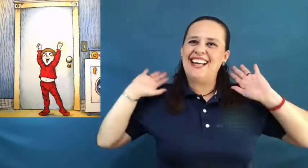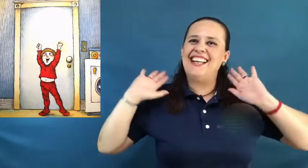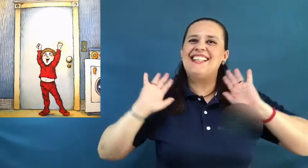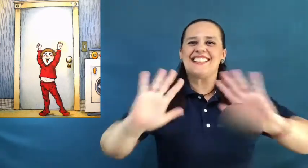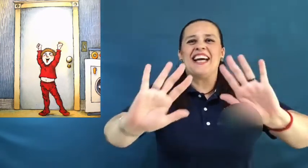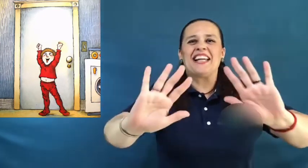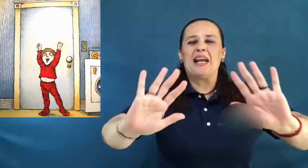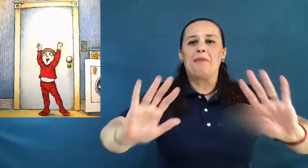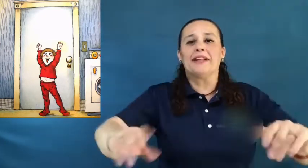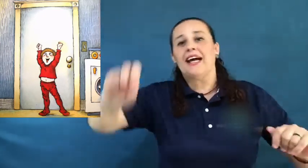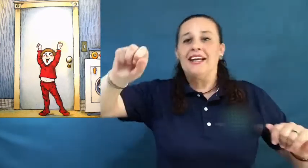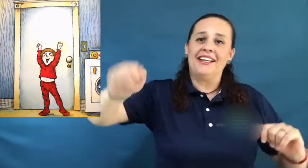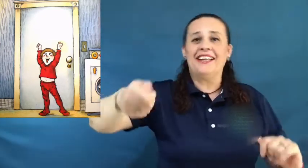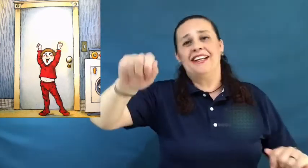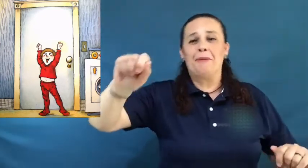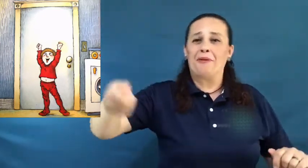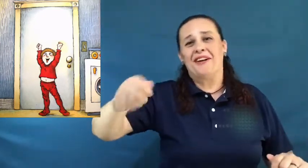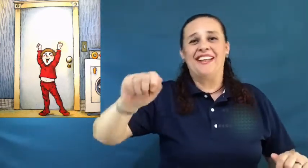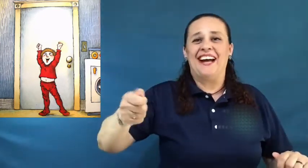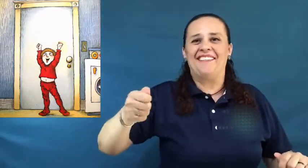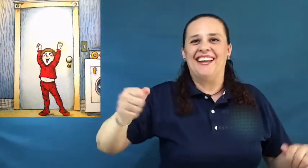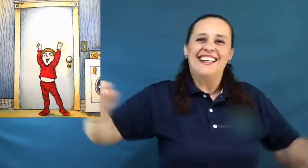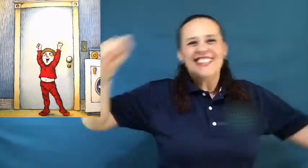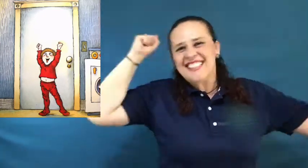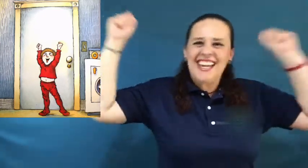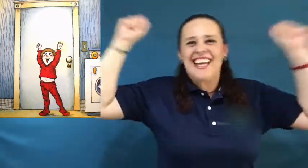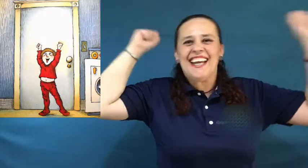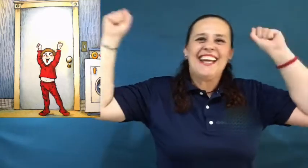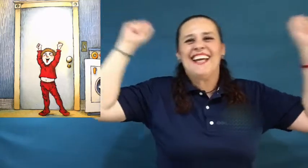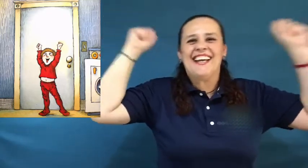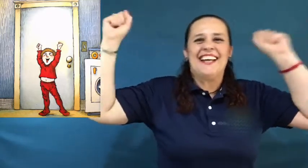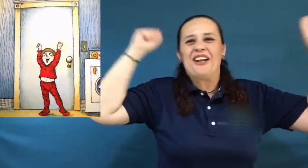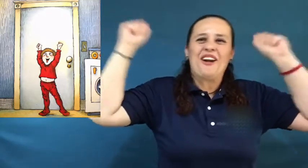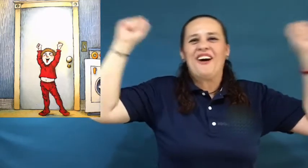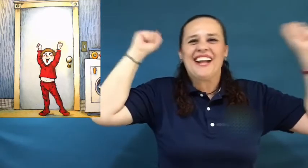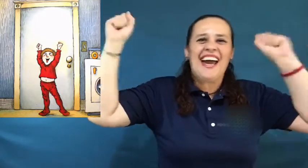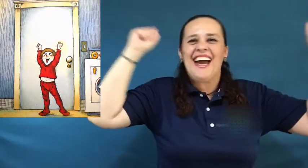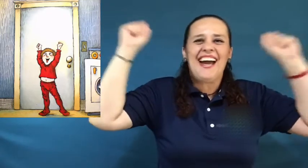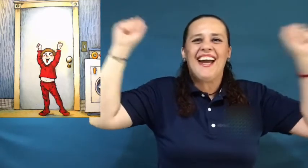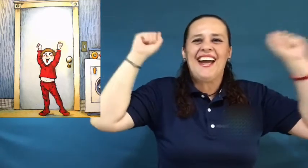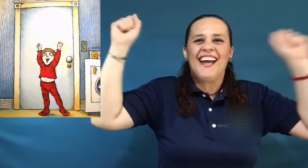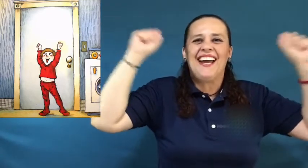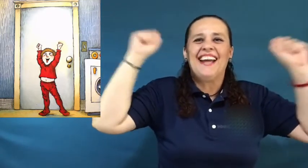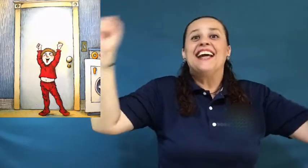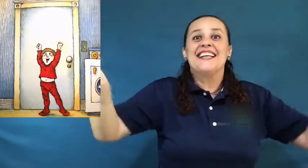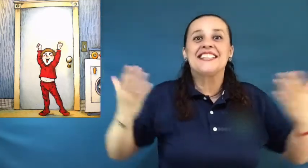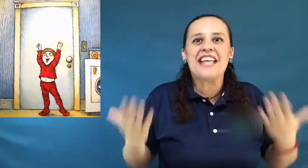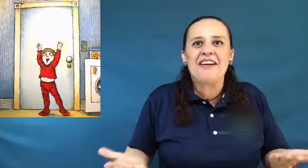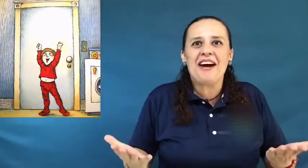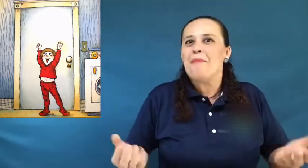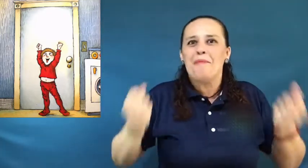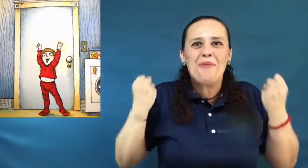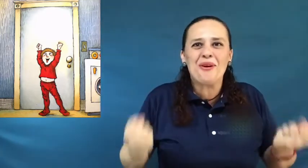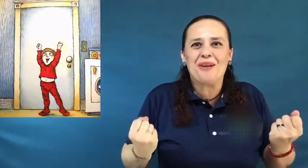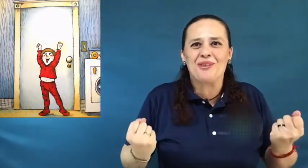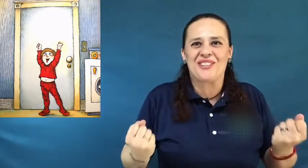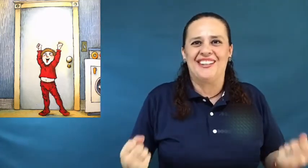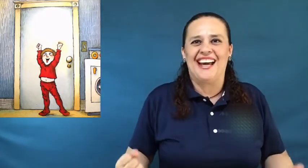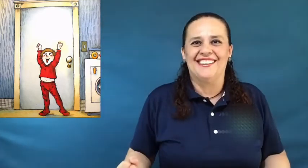le cierra la puerta y le pone llave. ¡Sí! ¡Lo logré! Estaba muy emocionado.